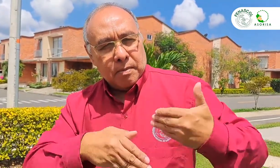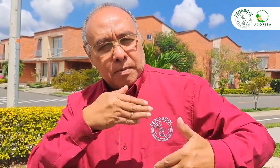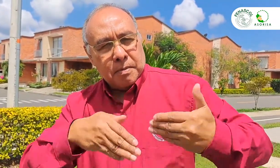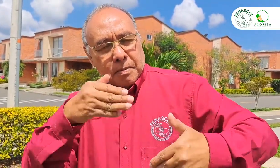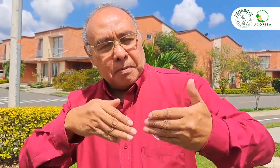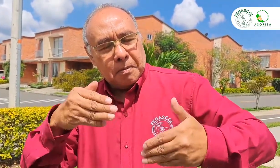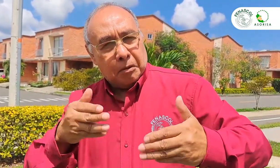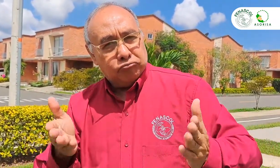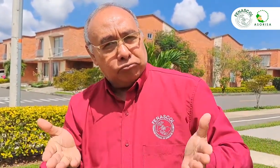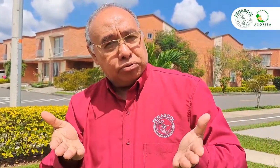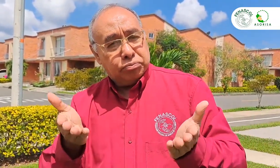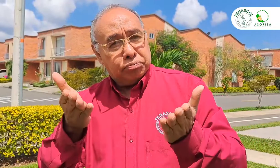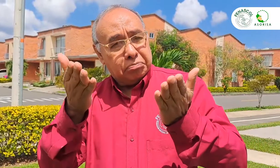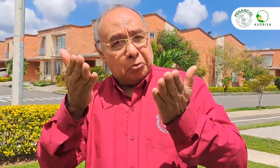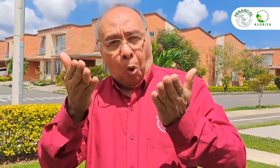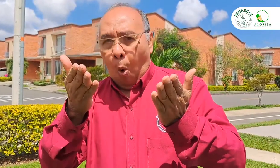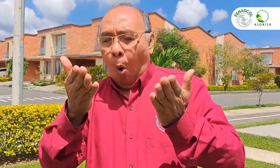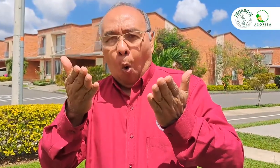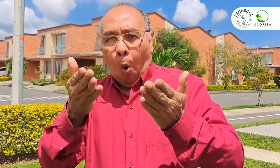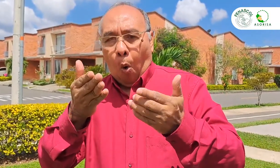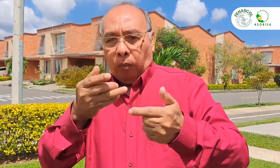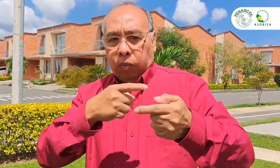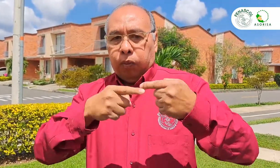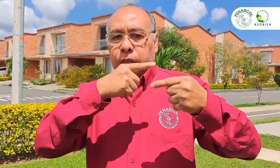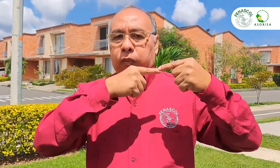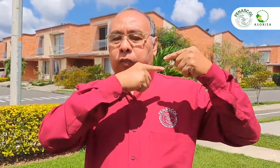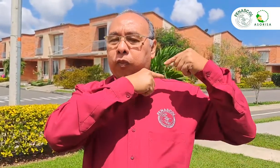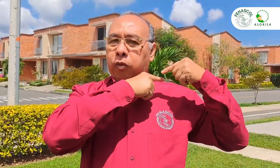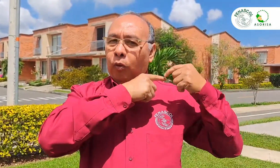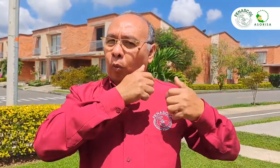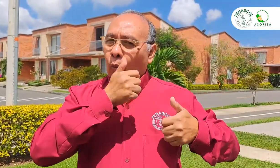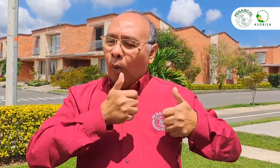avanzando, mejorando o estará en retroceso?